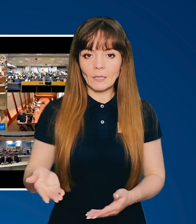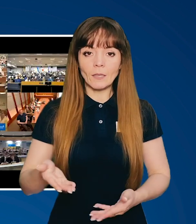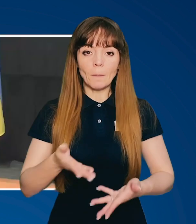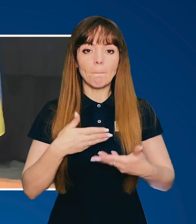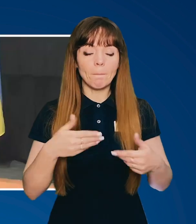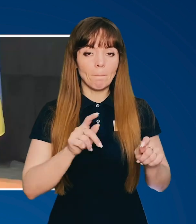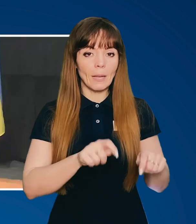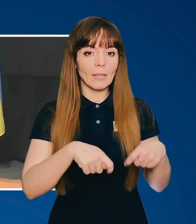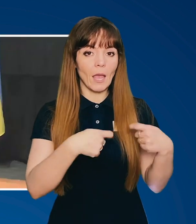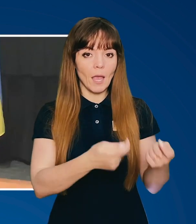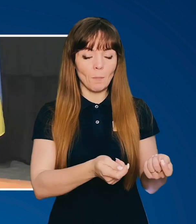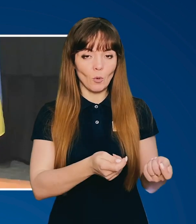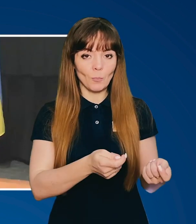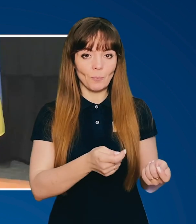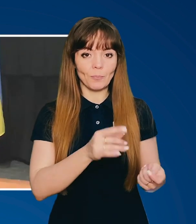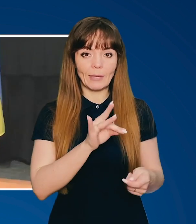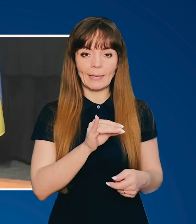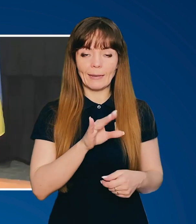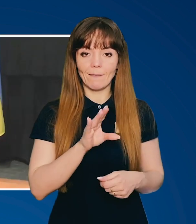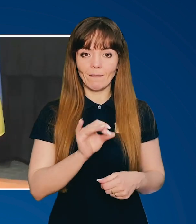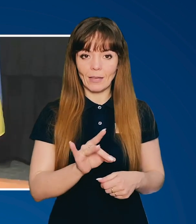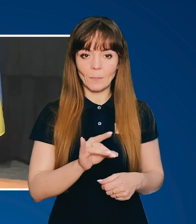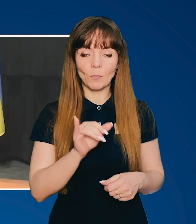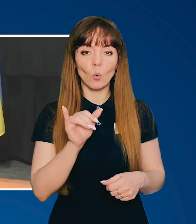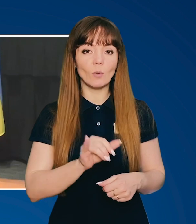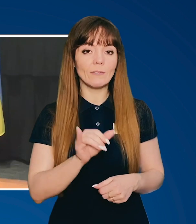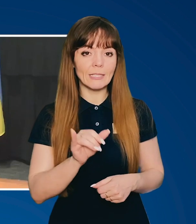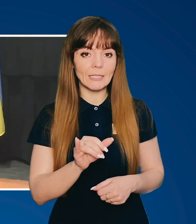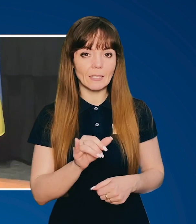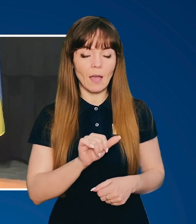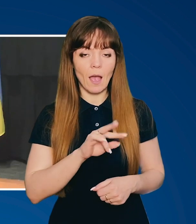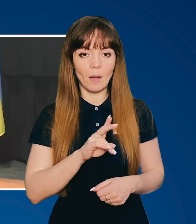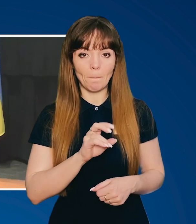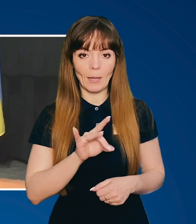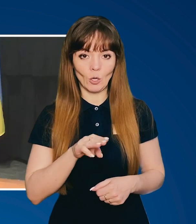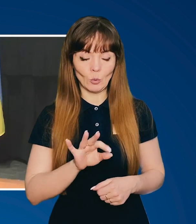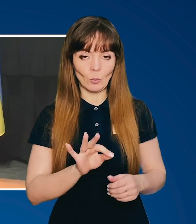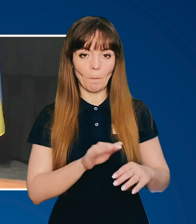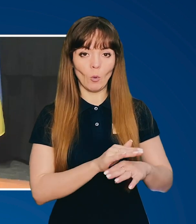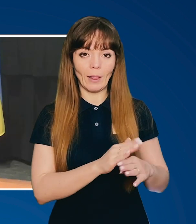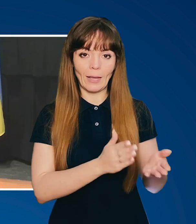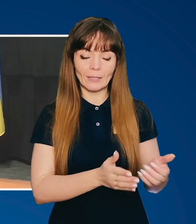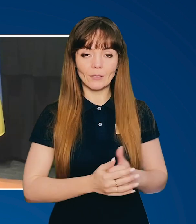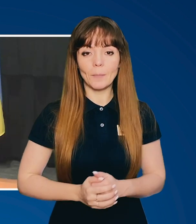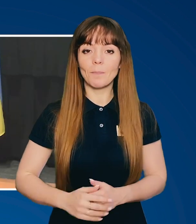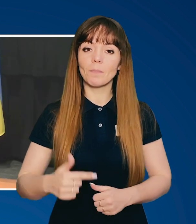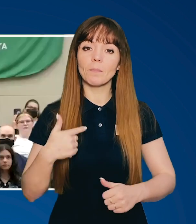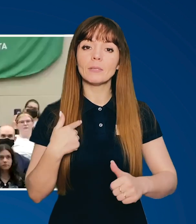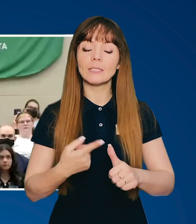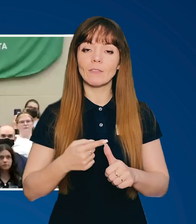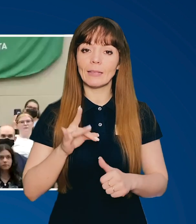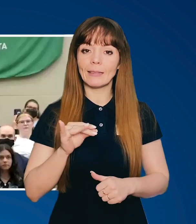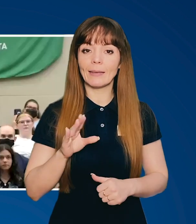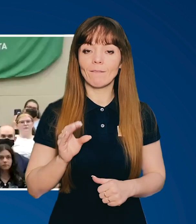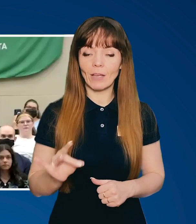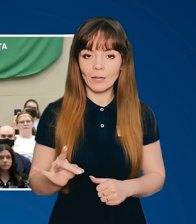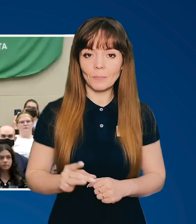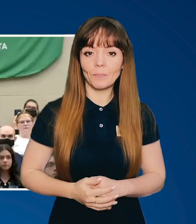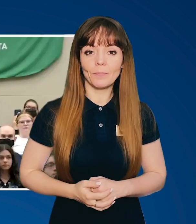пане Президенте. Ми передаємо Ривер в університеті Альберта, будь ласка. Мене звати Ривер Хофіс.